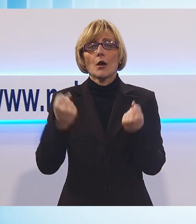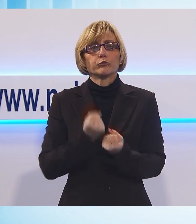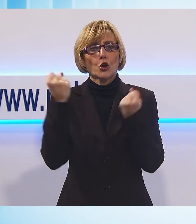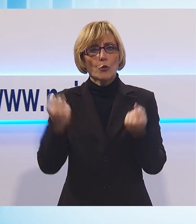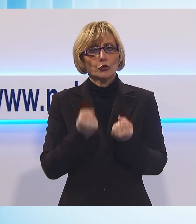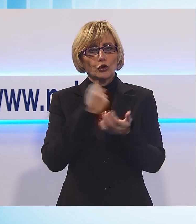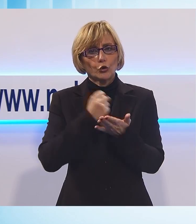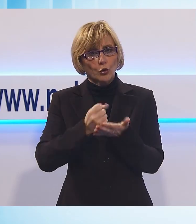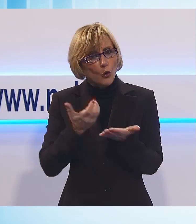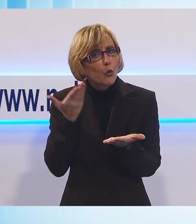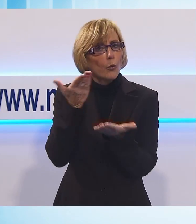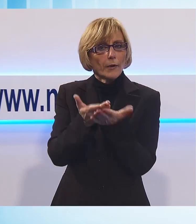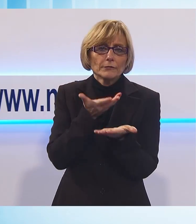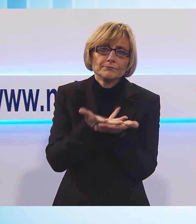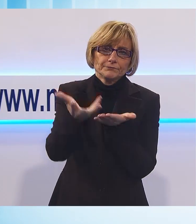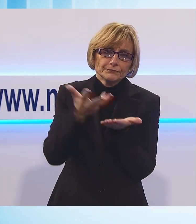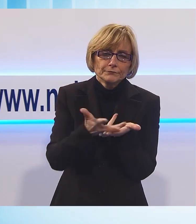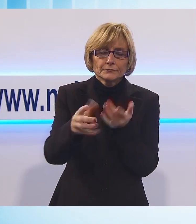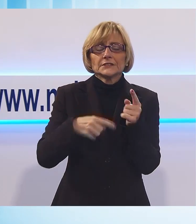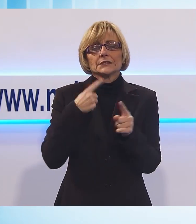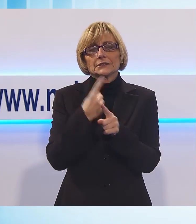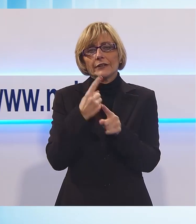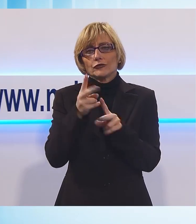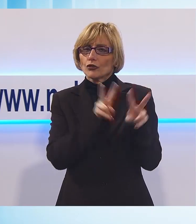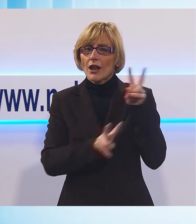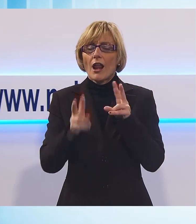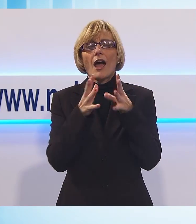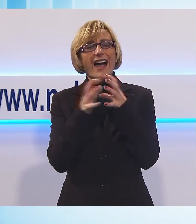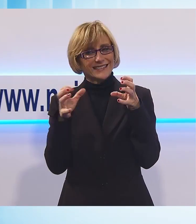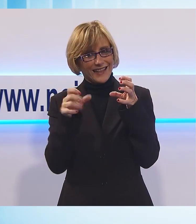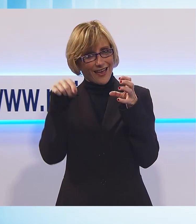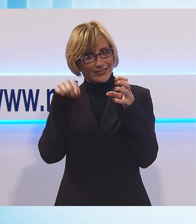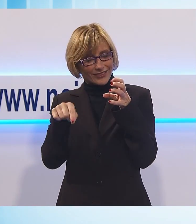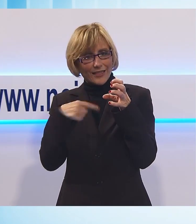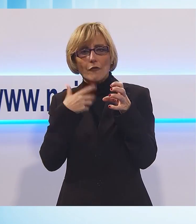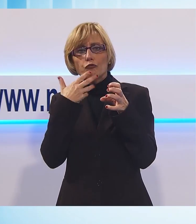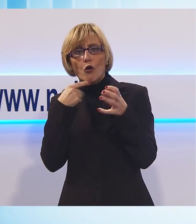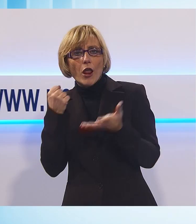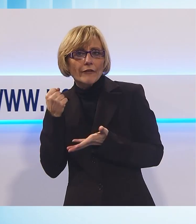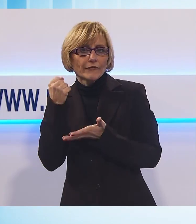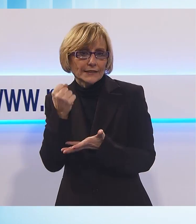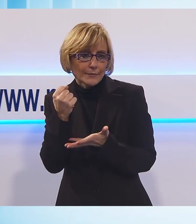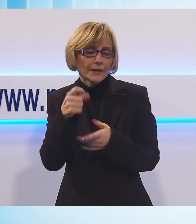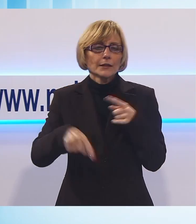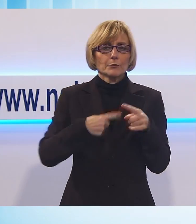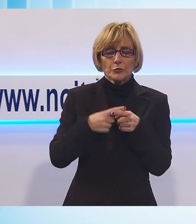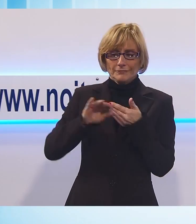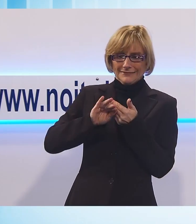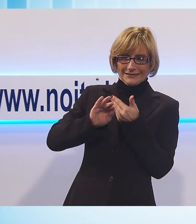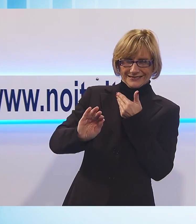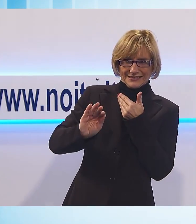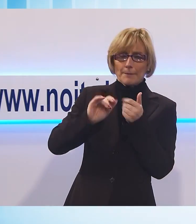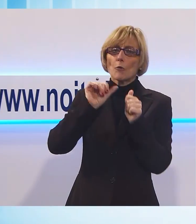documento che da una parte plaudi alla volontà manifestata dall'azienda di effettuare investimenti ma dall'altra prende le distanze dalle